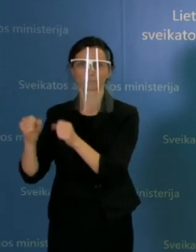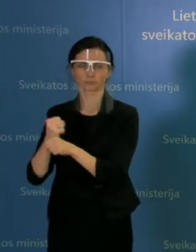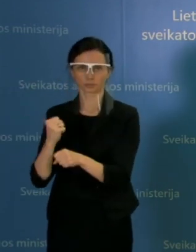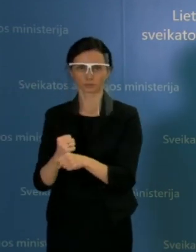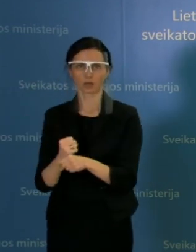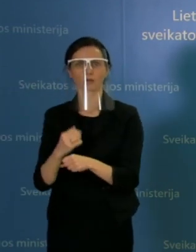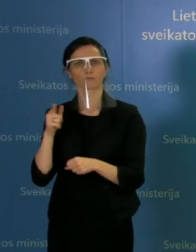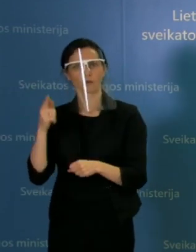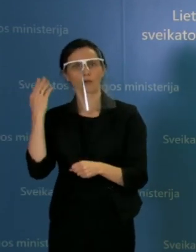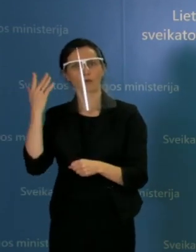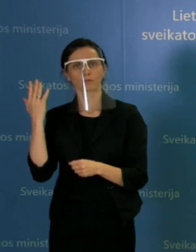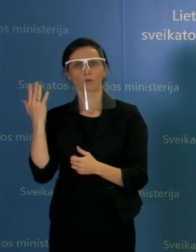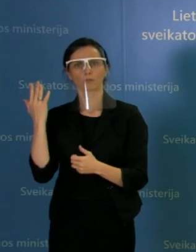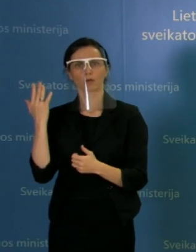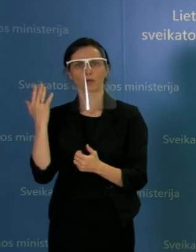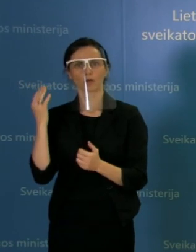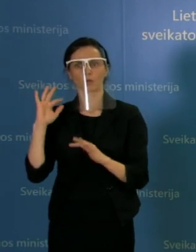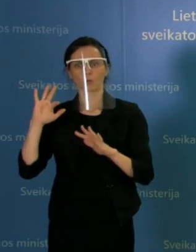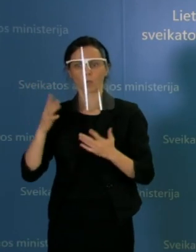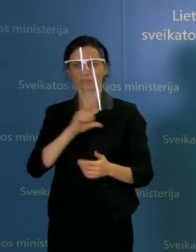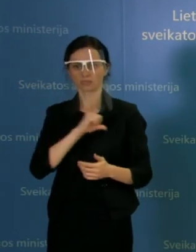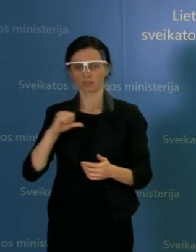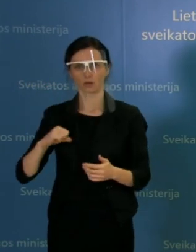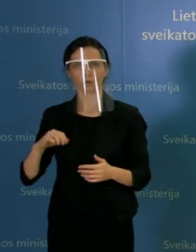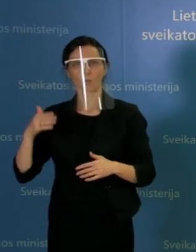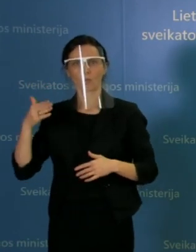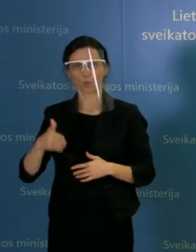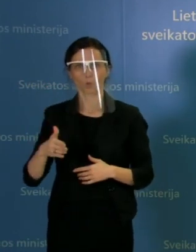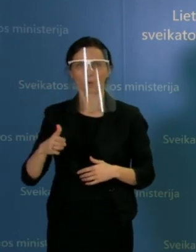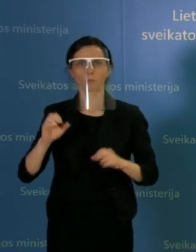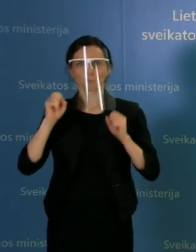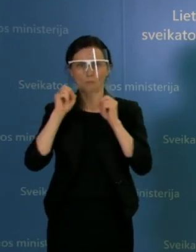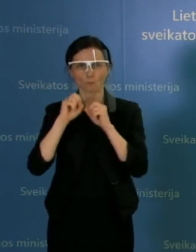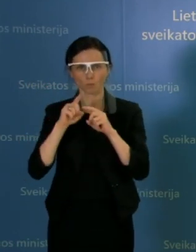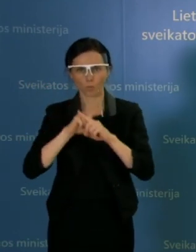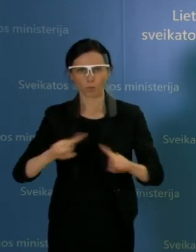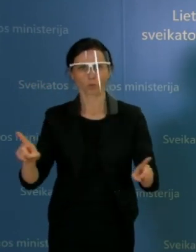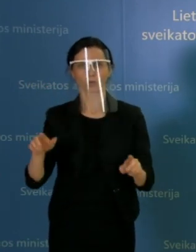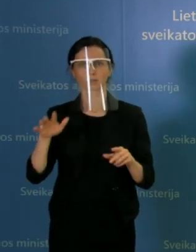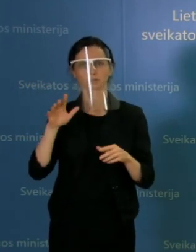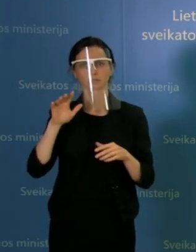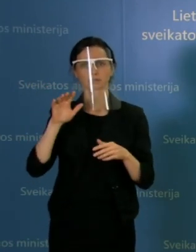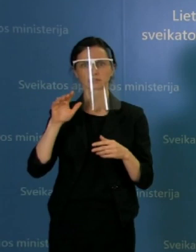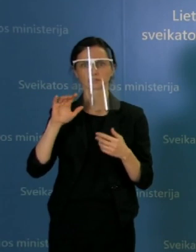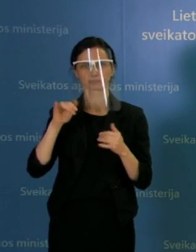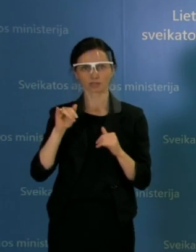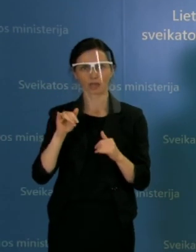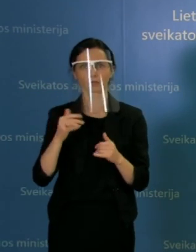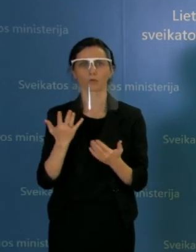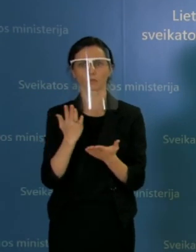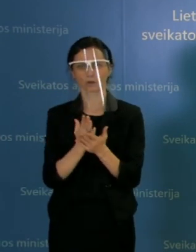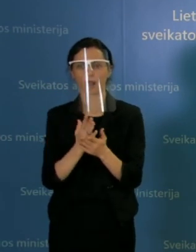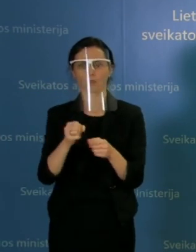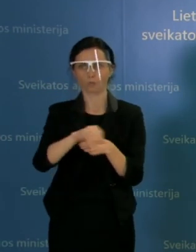galimas tam tikras atligis už tai, kad savanoriauja pavojingomis sąlygomis? Tai yra dirba su koronavirusų sergančiais